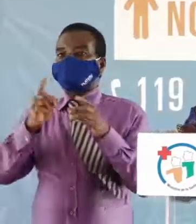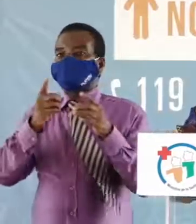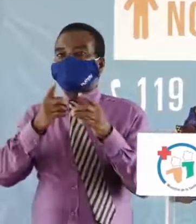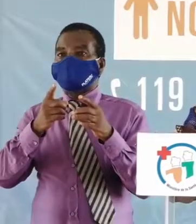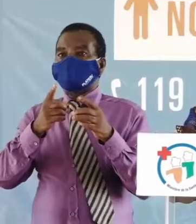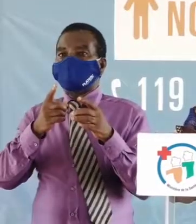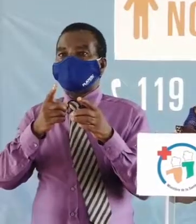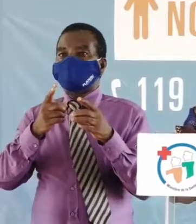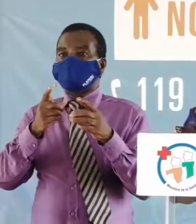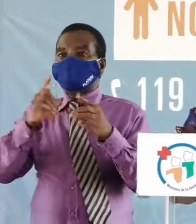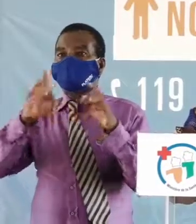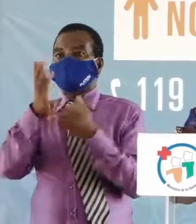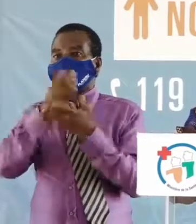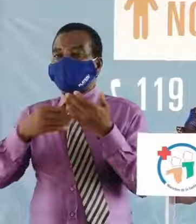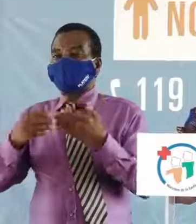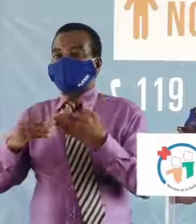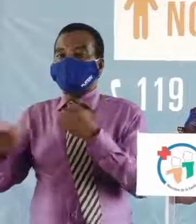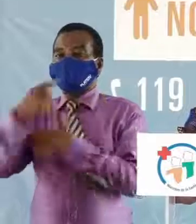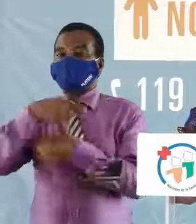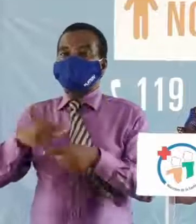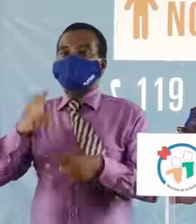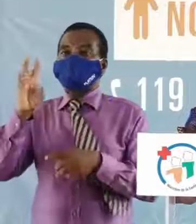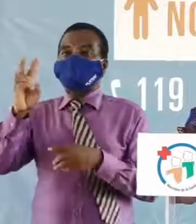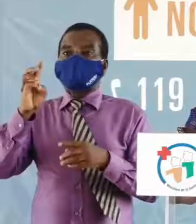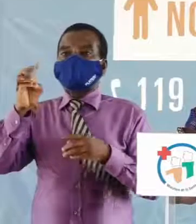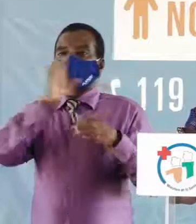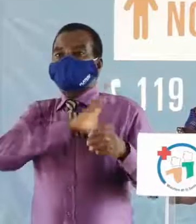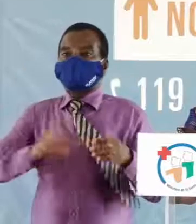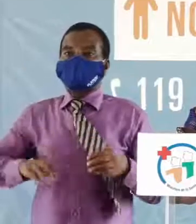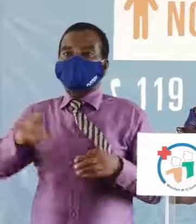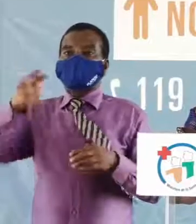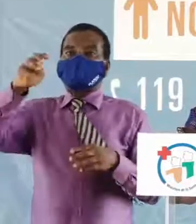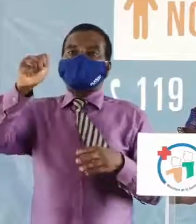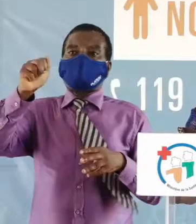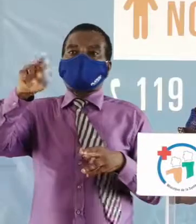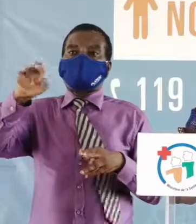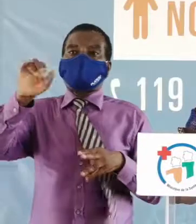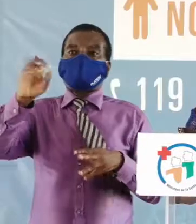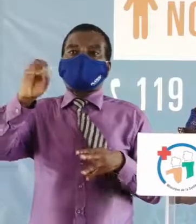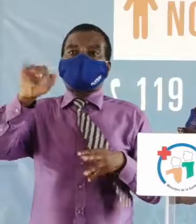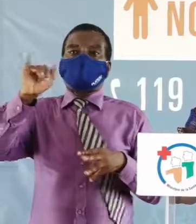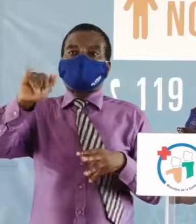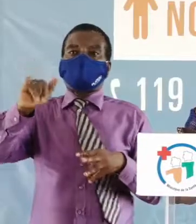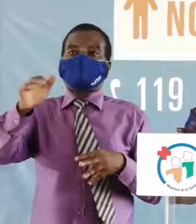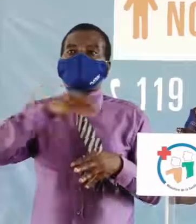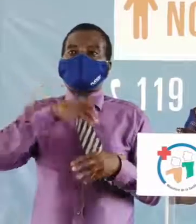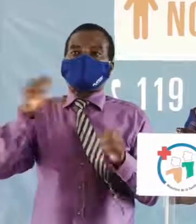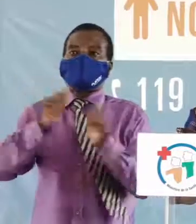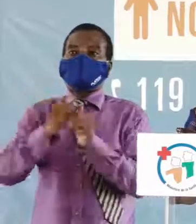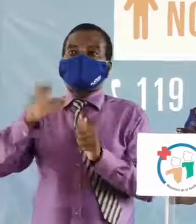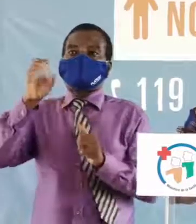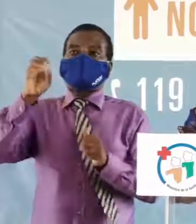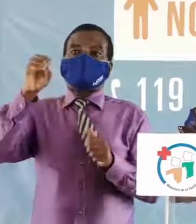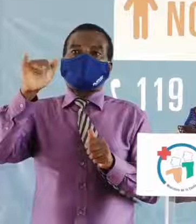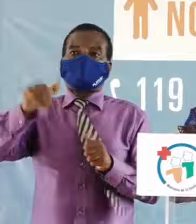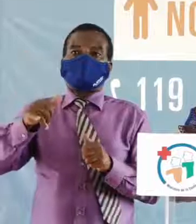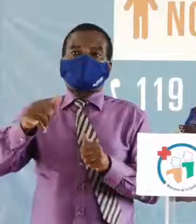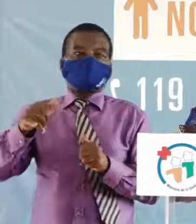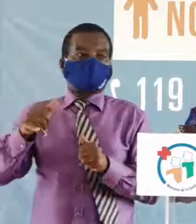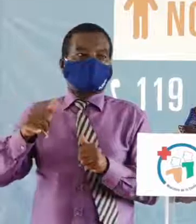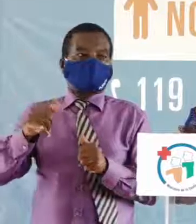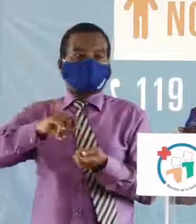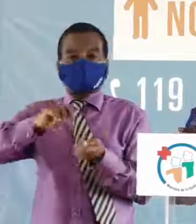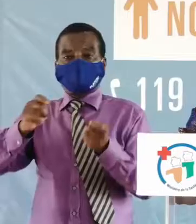relativement aux six communes les plus touchées. Makori en première position, suivi de Kokodi. Donc il y eu